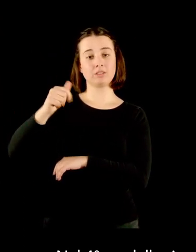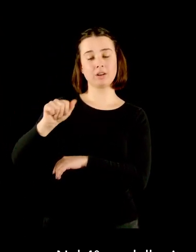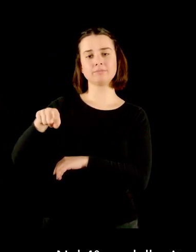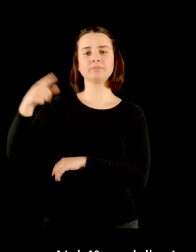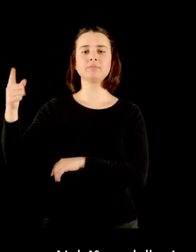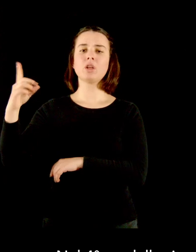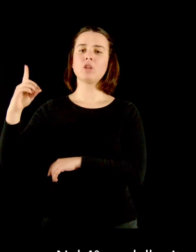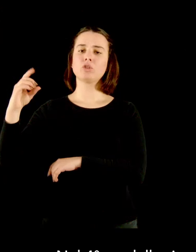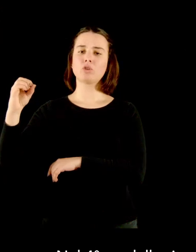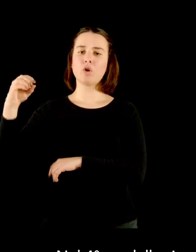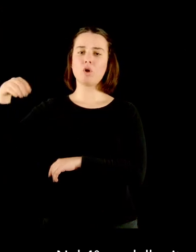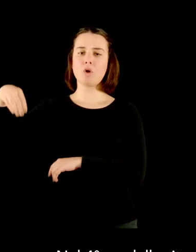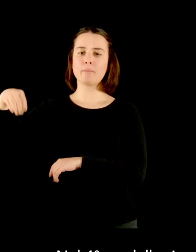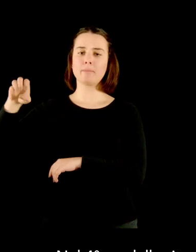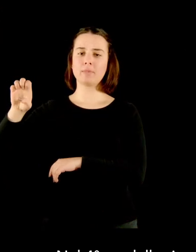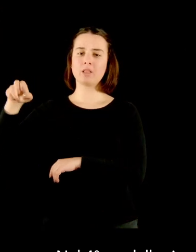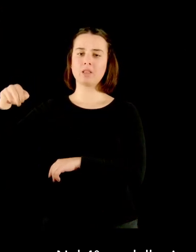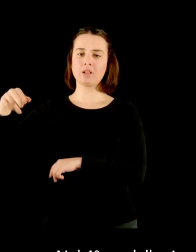Domenico Ferri.